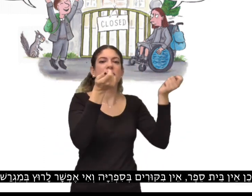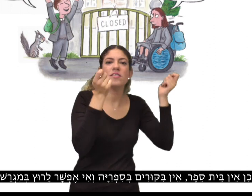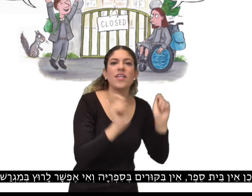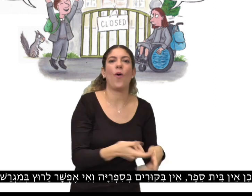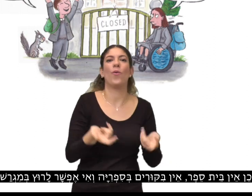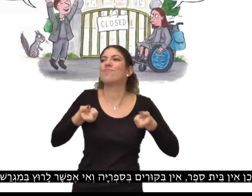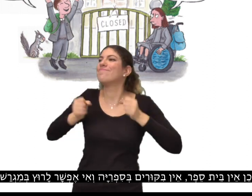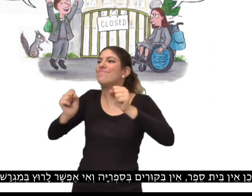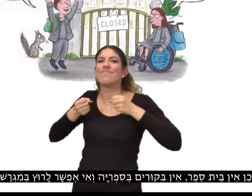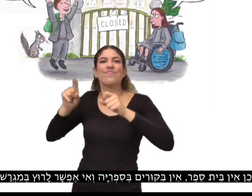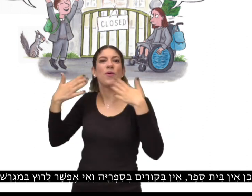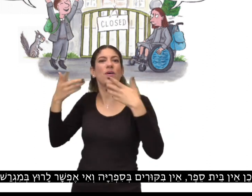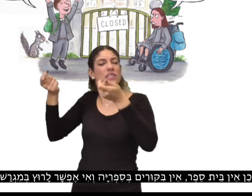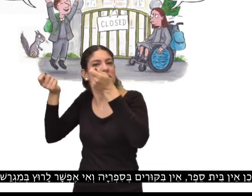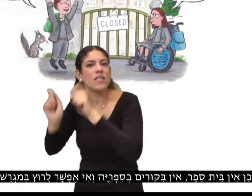ואי אפשר לרוץ במגרש המשחקים.